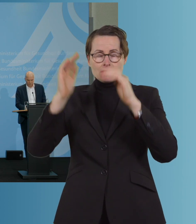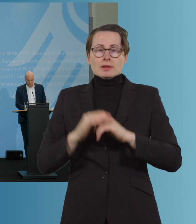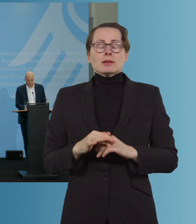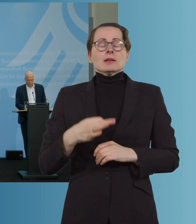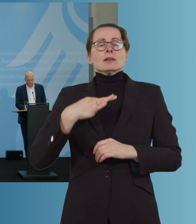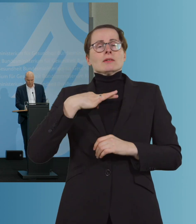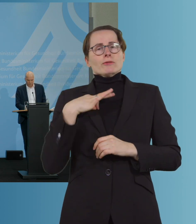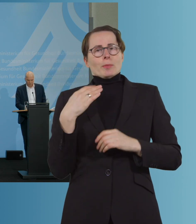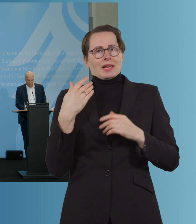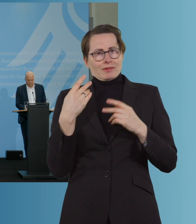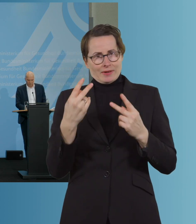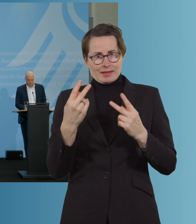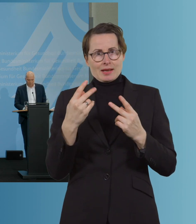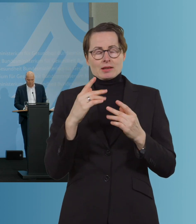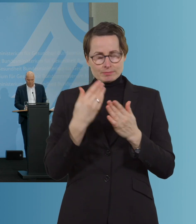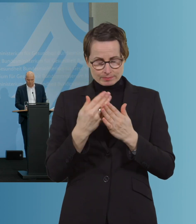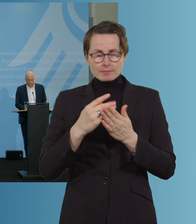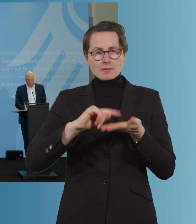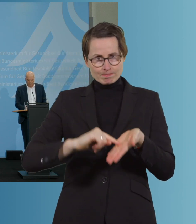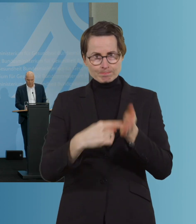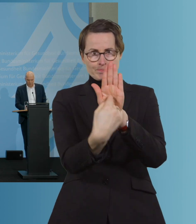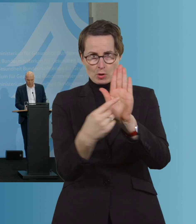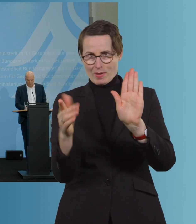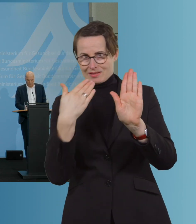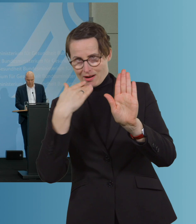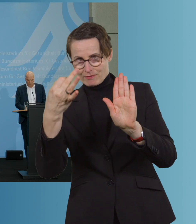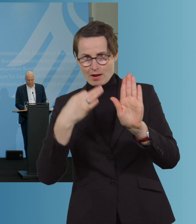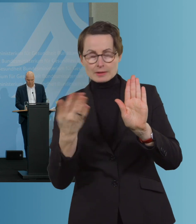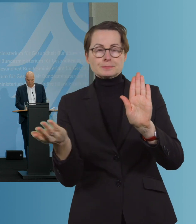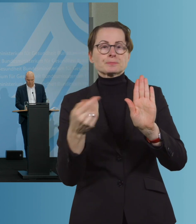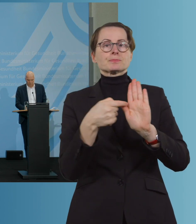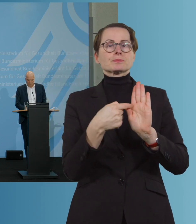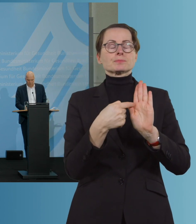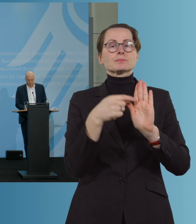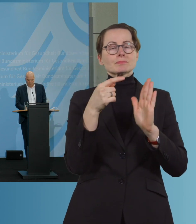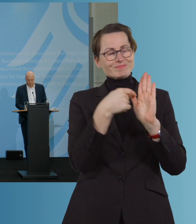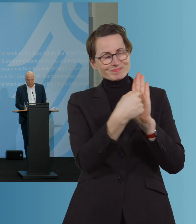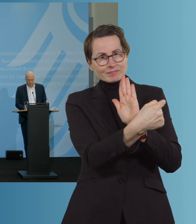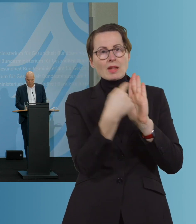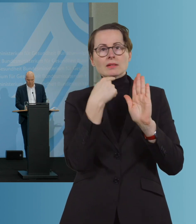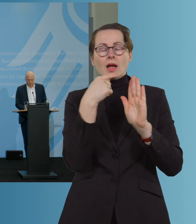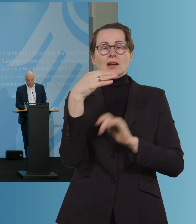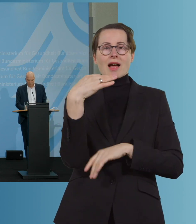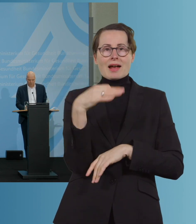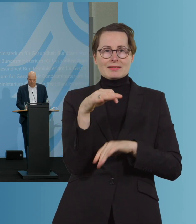und das ist mir auch nochmal wichtig, danke für die Gelegenheit, das darzustellen, wirklich um Einzelfälle, die nicht, also deren